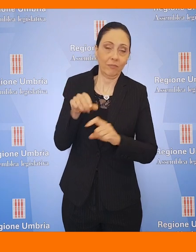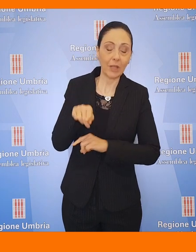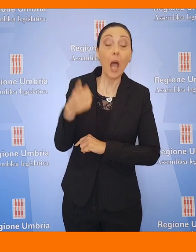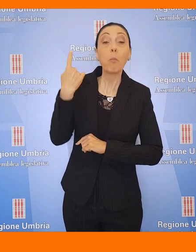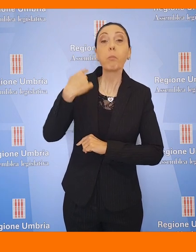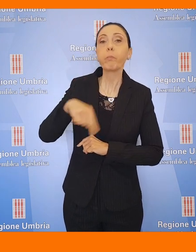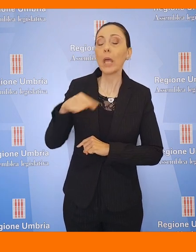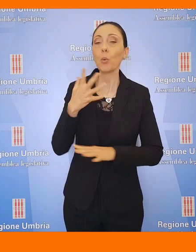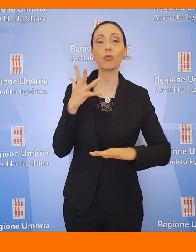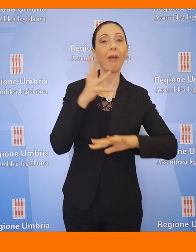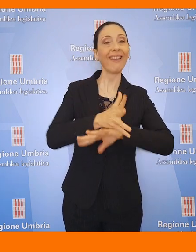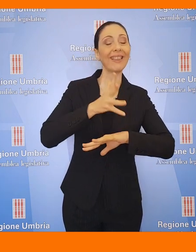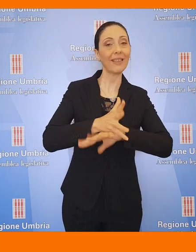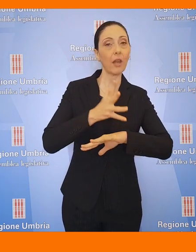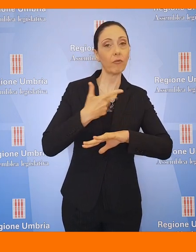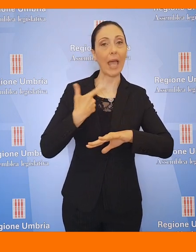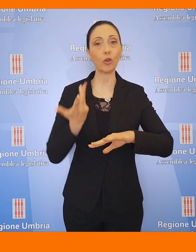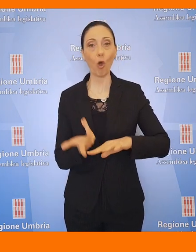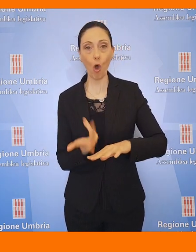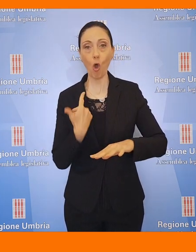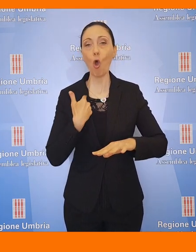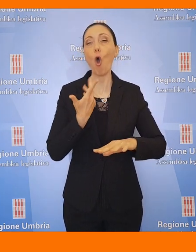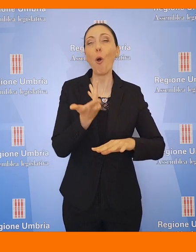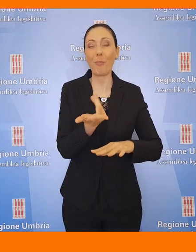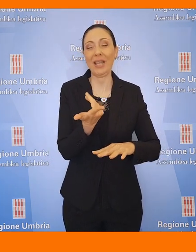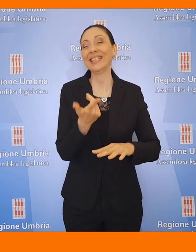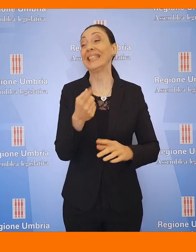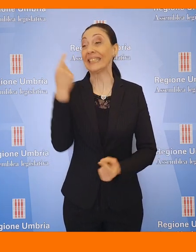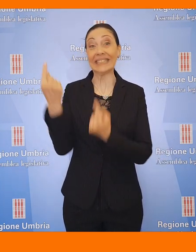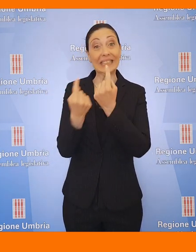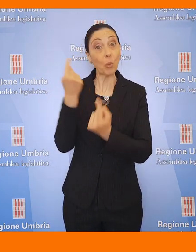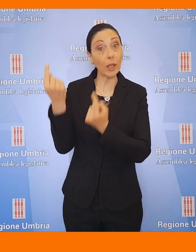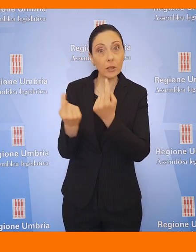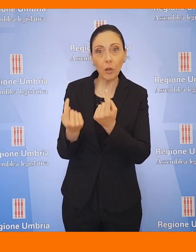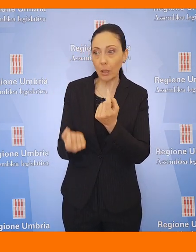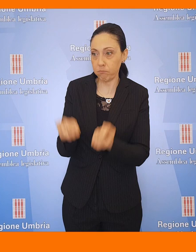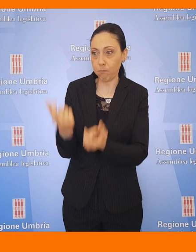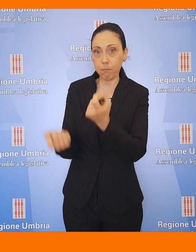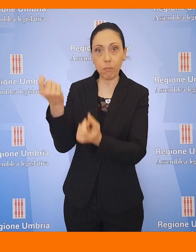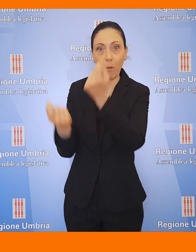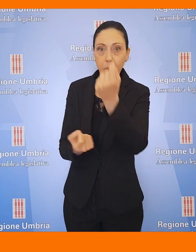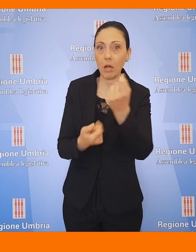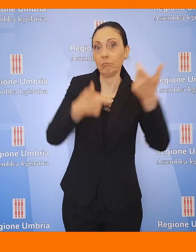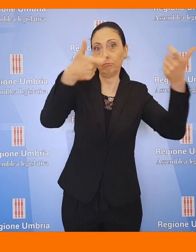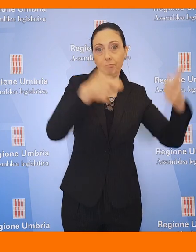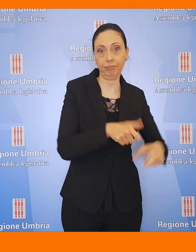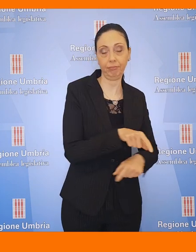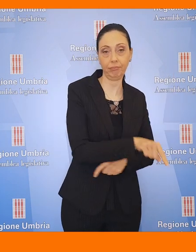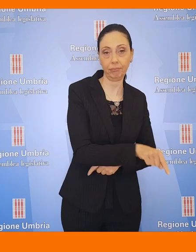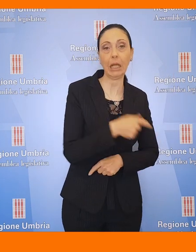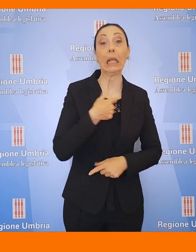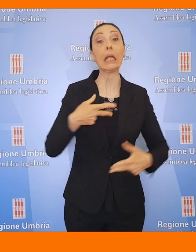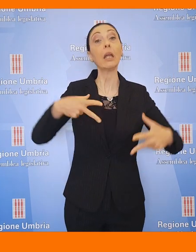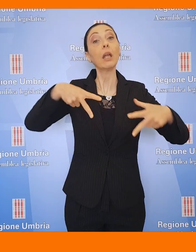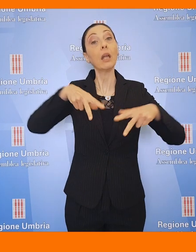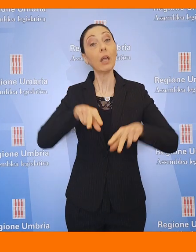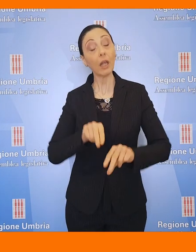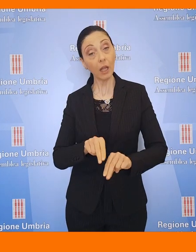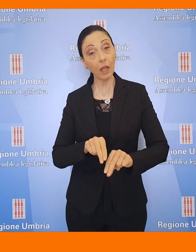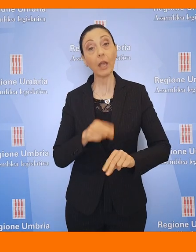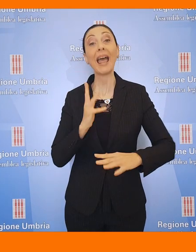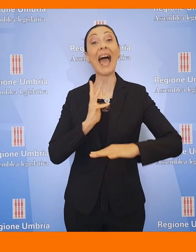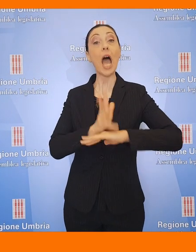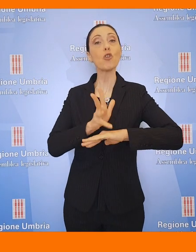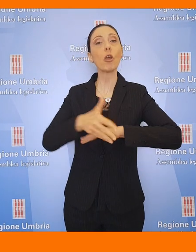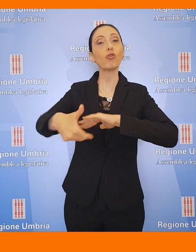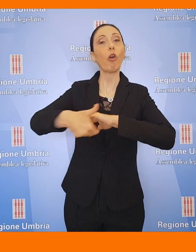interventi della Fondazione rappresenterebbero un numero minimo rispetto alle situazioni reali. Nel rimarcare che più diventa difficile l